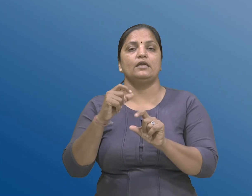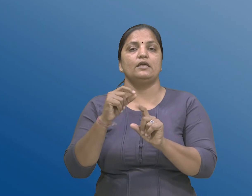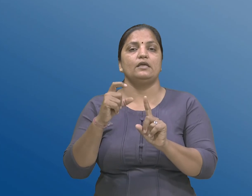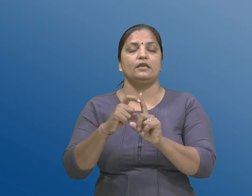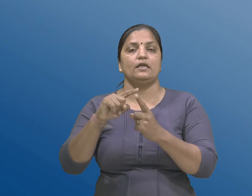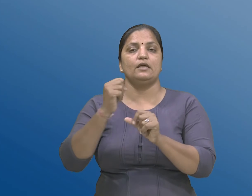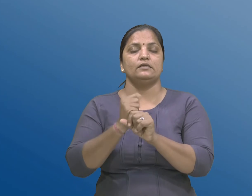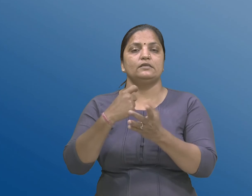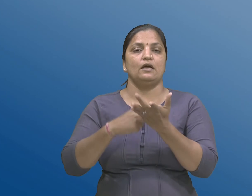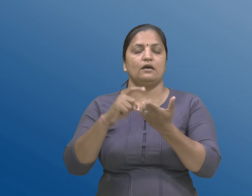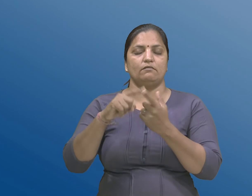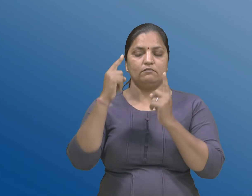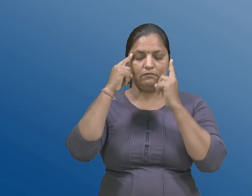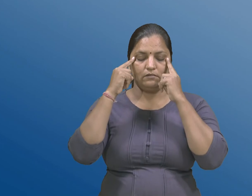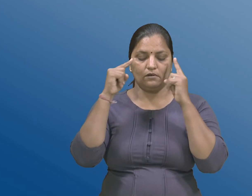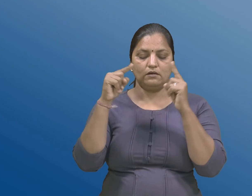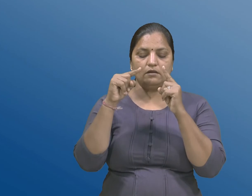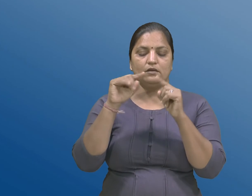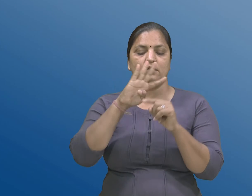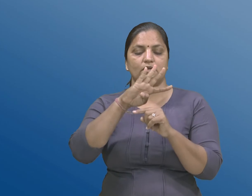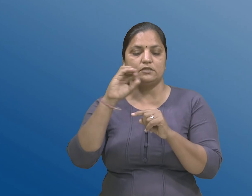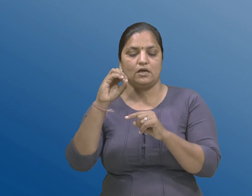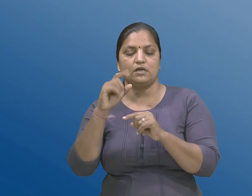ना छेडाओने जोडती 10 डिगरी सुधी,